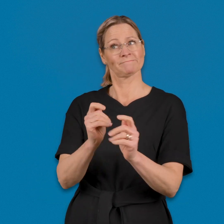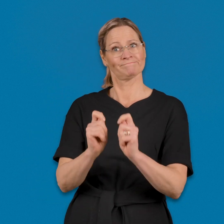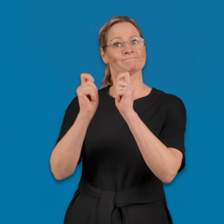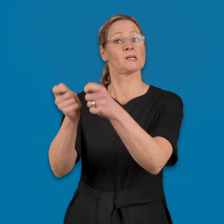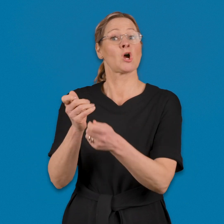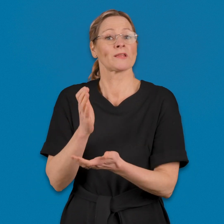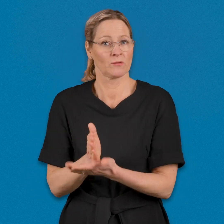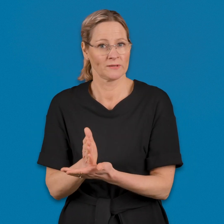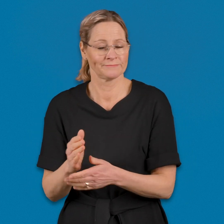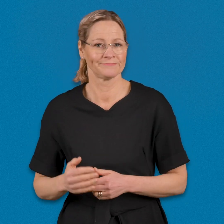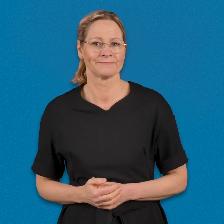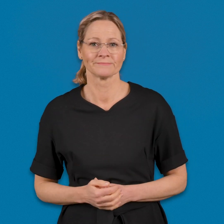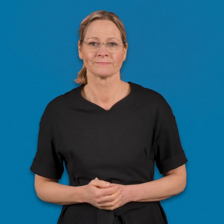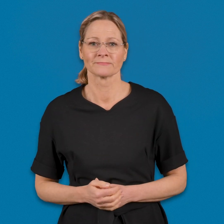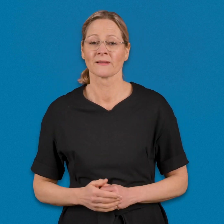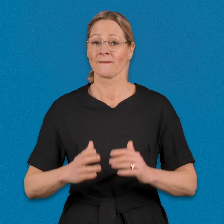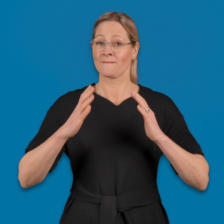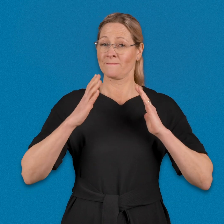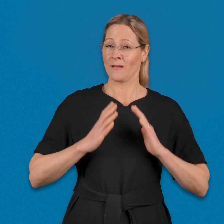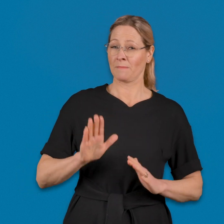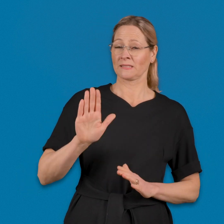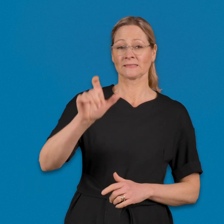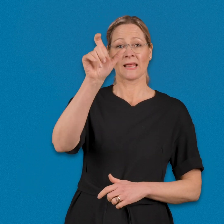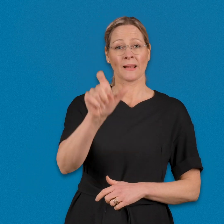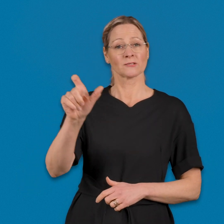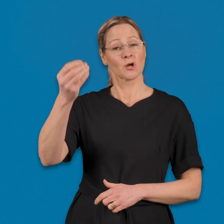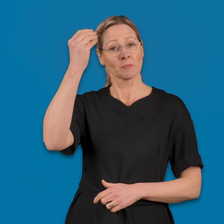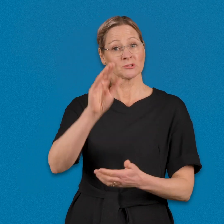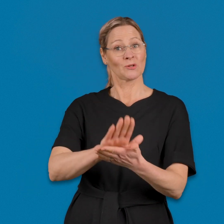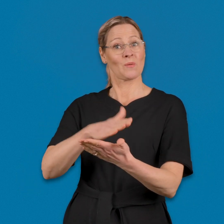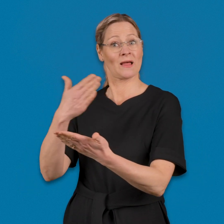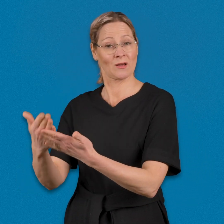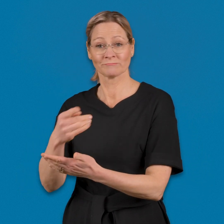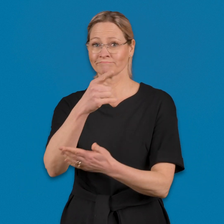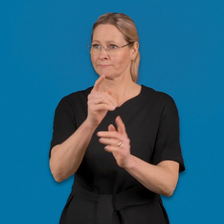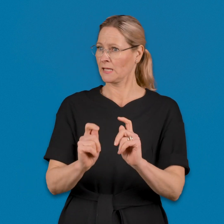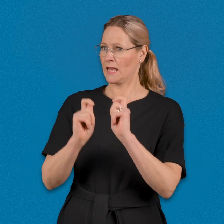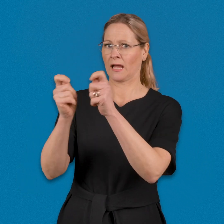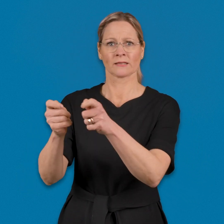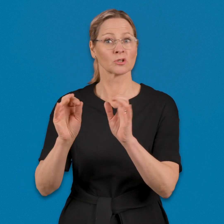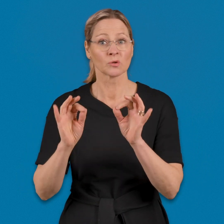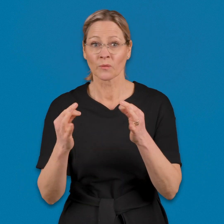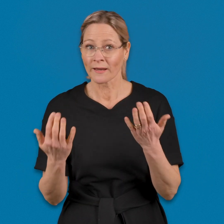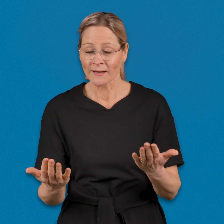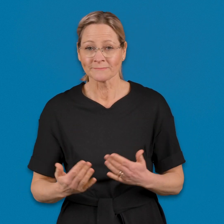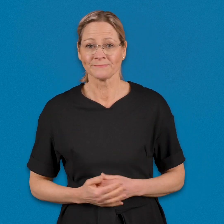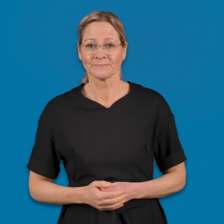Opiskelutulkkaus. Hae oikeutta. Näin haet vammaisten henkilöiden opiskelutulkkausta.